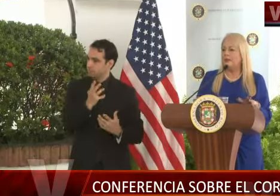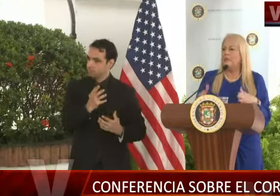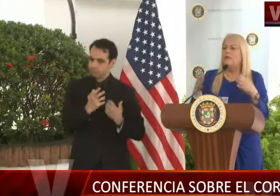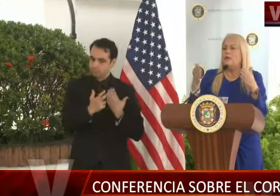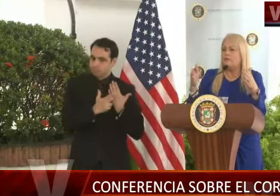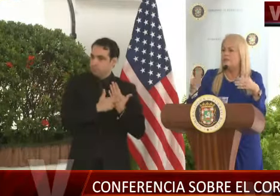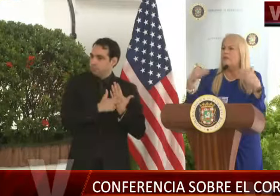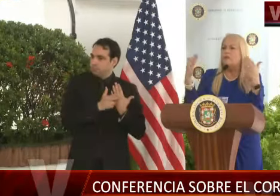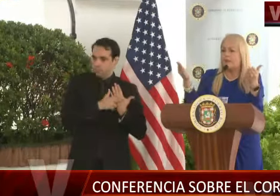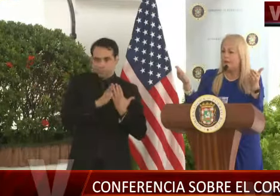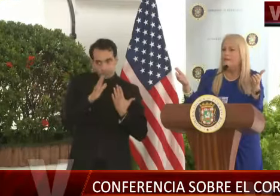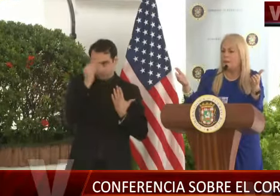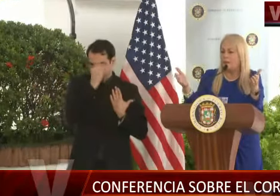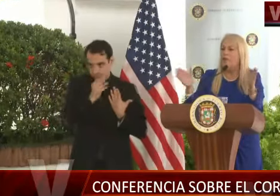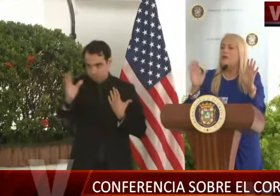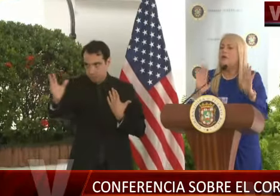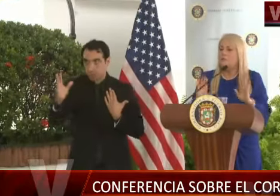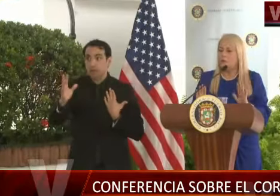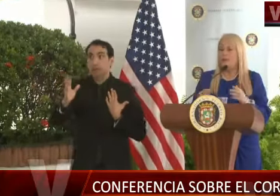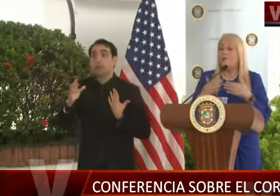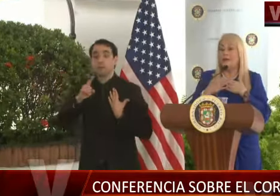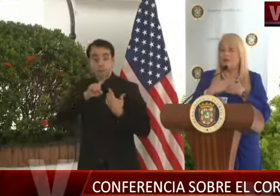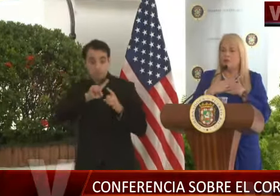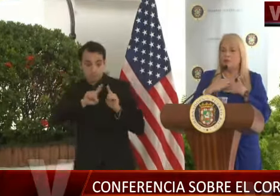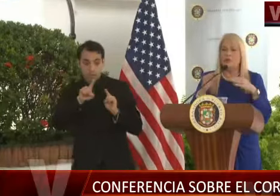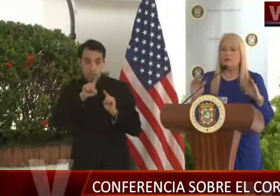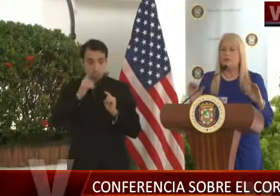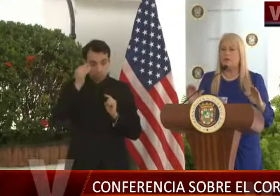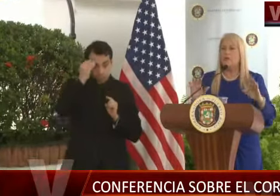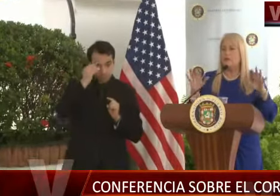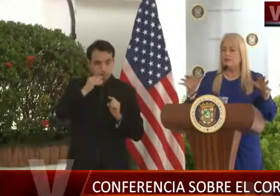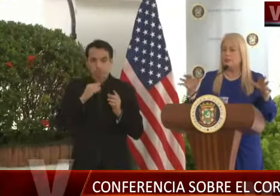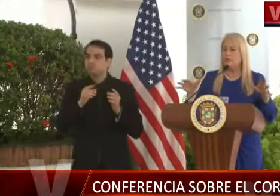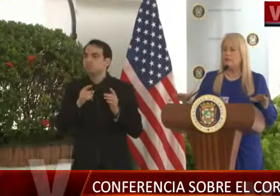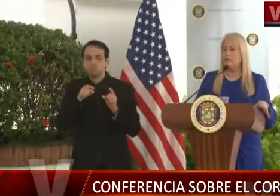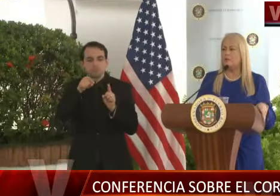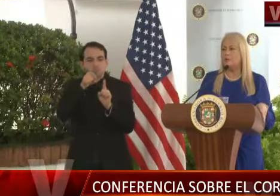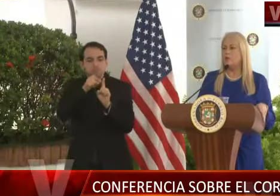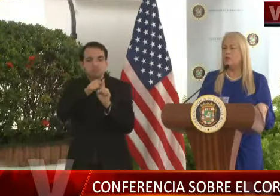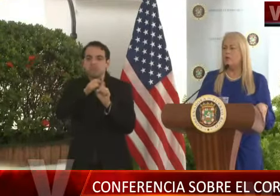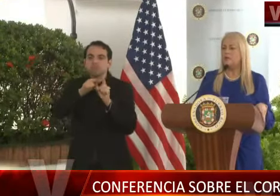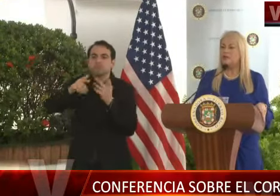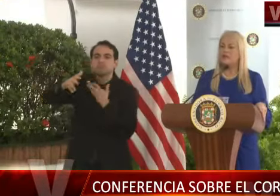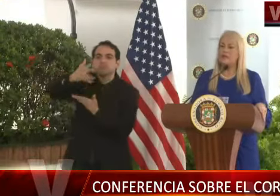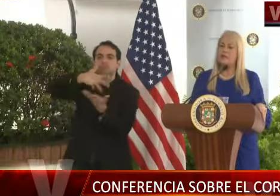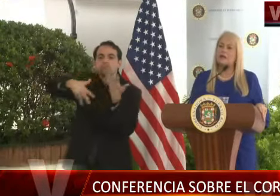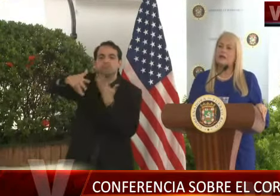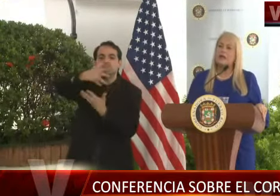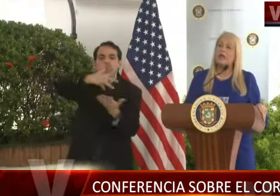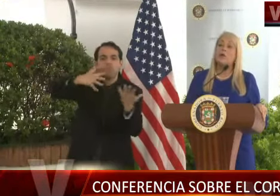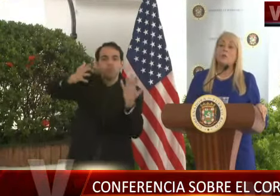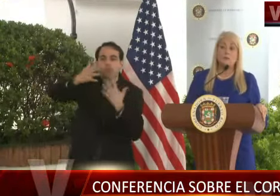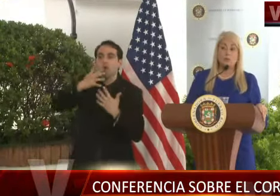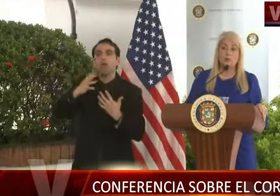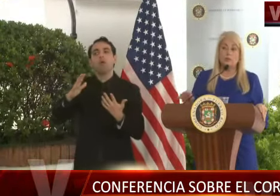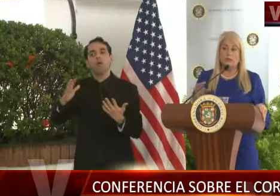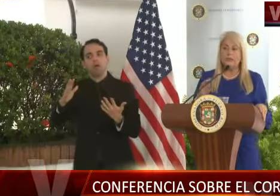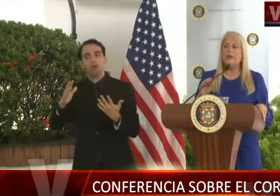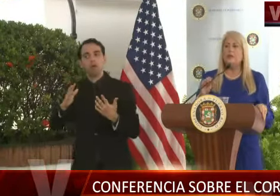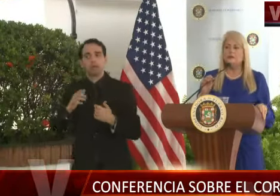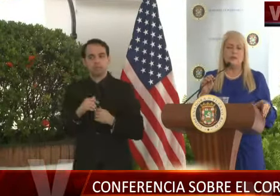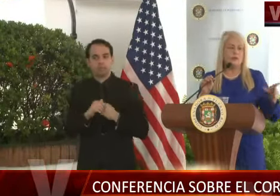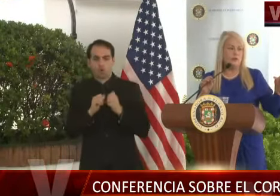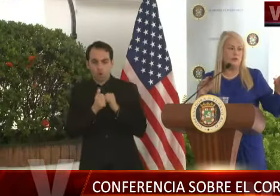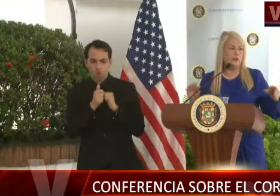de comunidad y con la persona y con quienes ha estado. Por lo menos para nosotros es importante que ellos sigan ese protocolo de identificar cómo estuvo